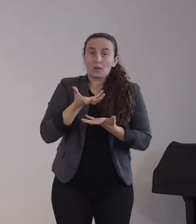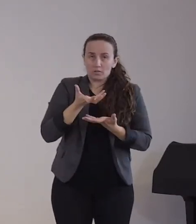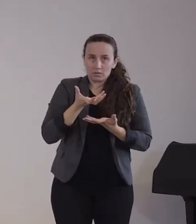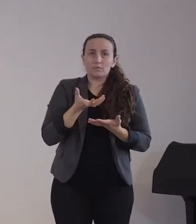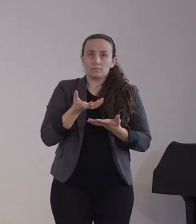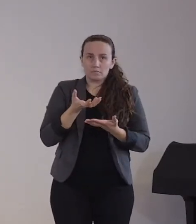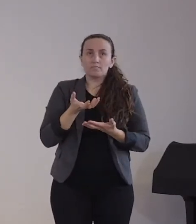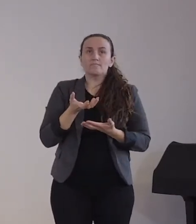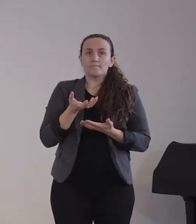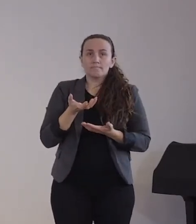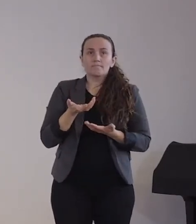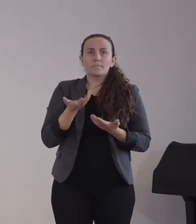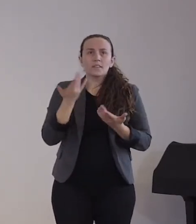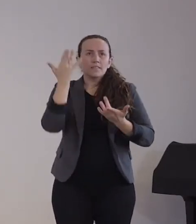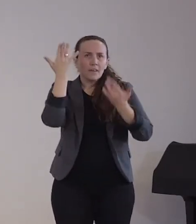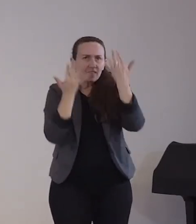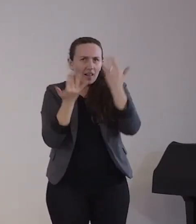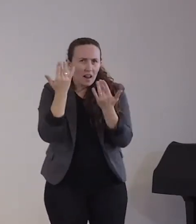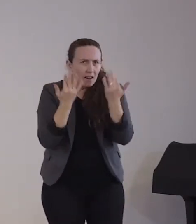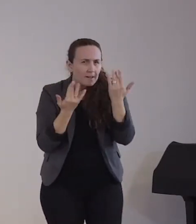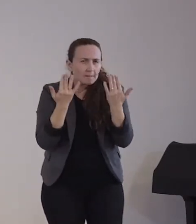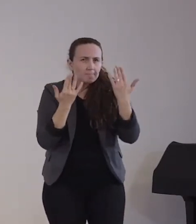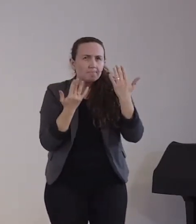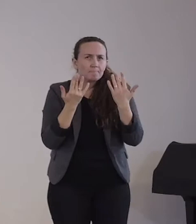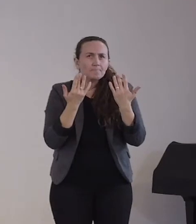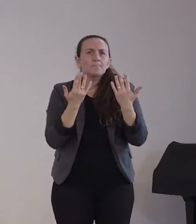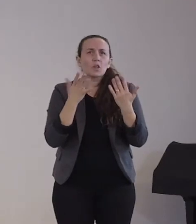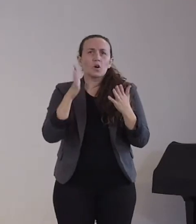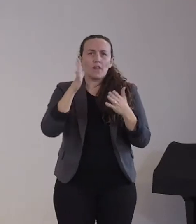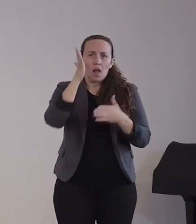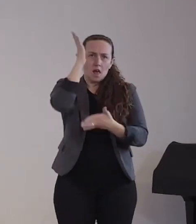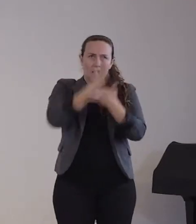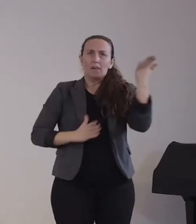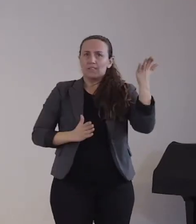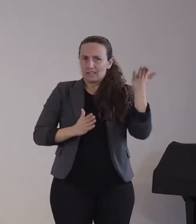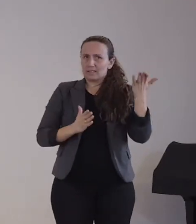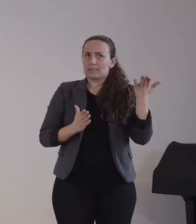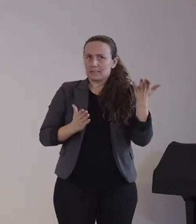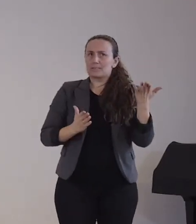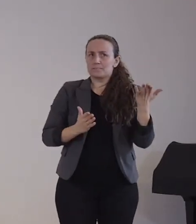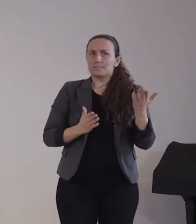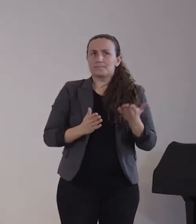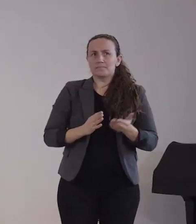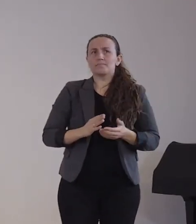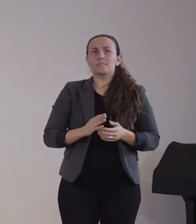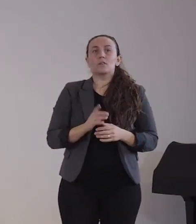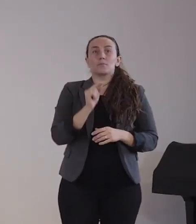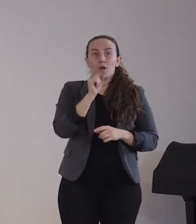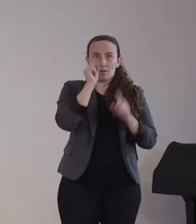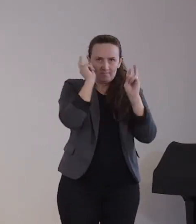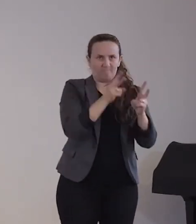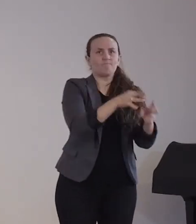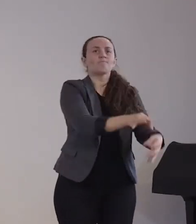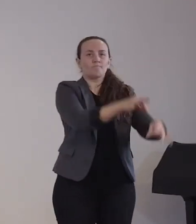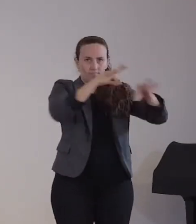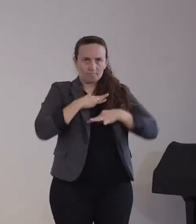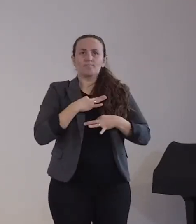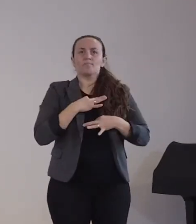die Hälfte bis 2 Drittel der Patienten. Das heißt, ungefähr die Hälfte bis 1 Drittel der Patienten hat keinerlei